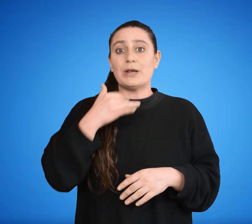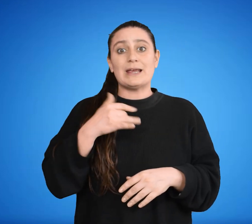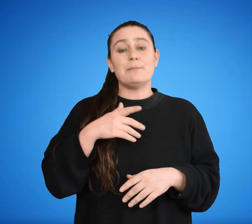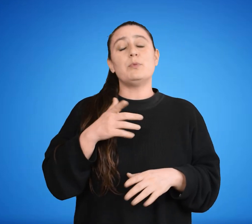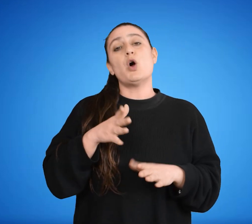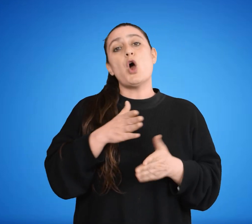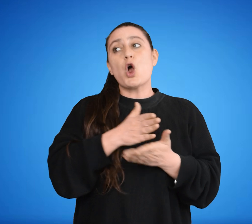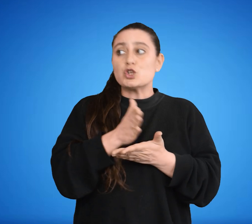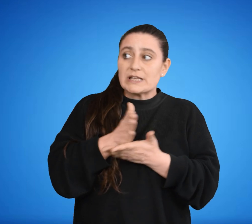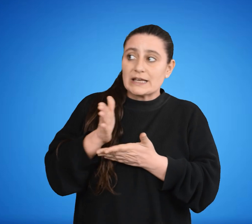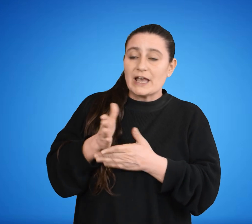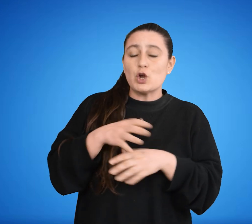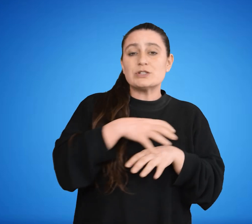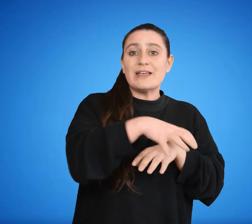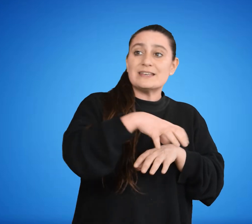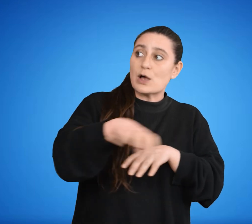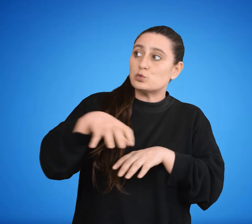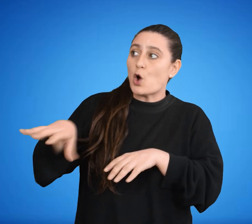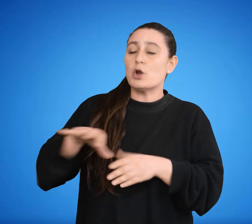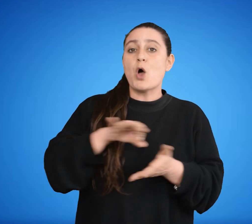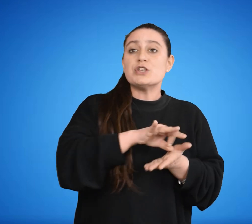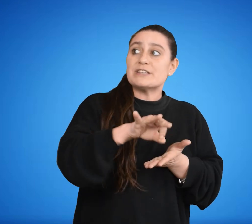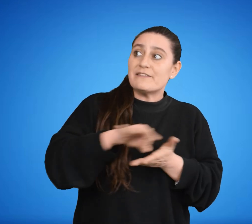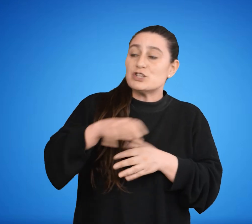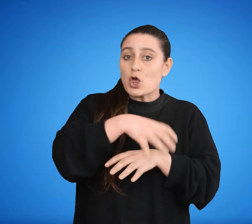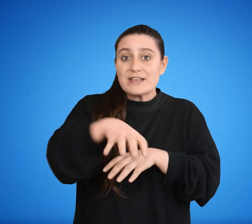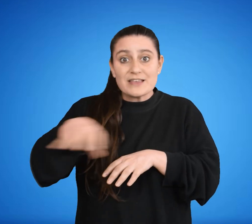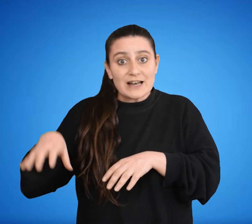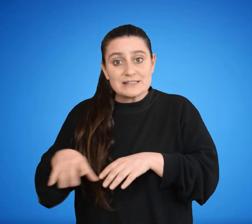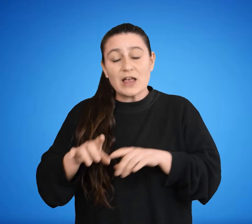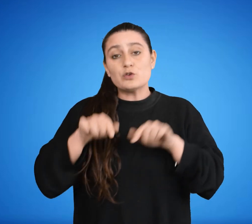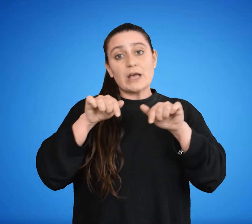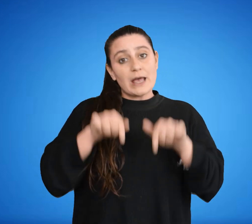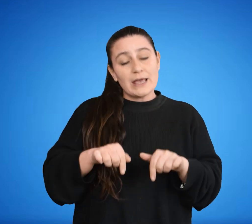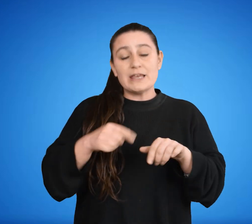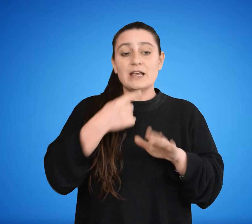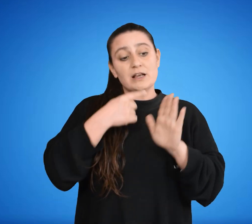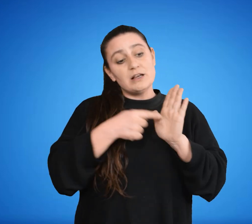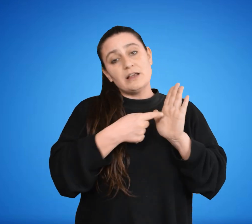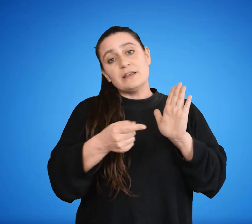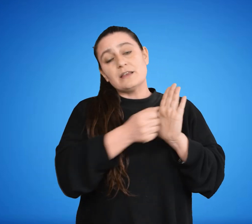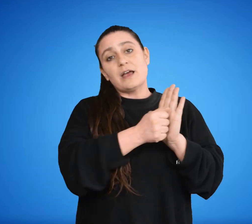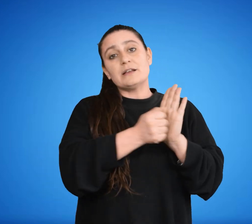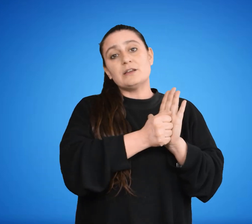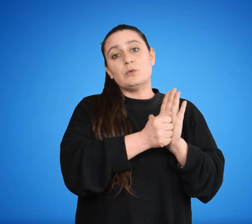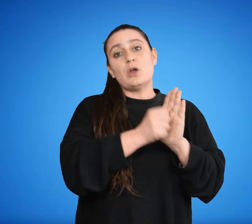consejeros y directores de entes autónomos y de los servicios descentralizados, estará lo previsto por el artículo 201.